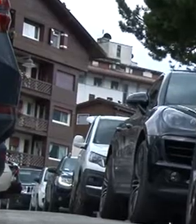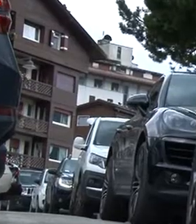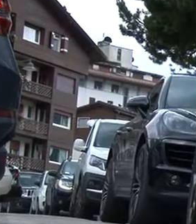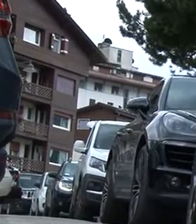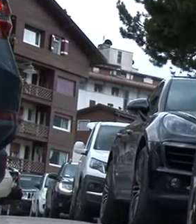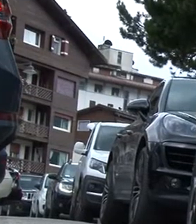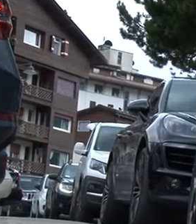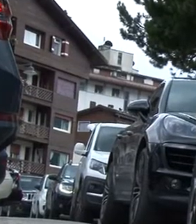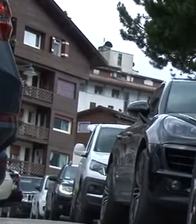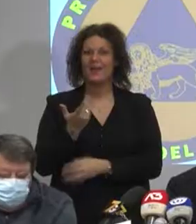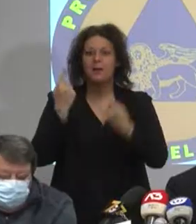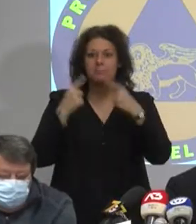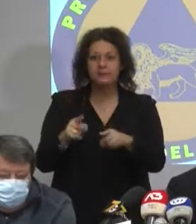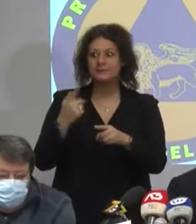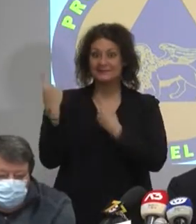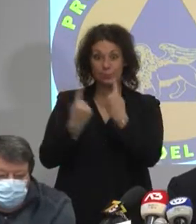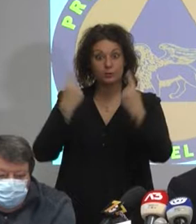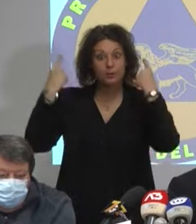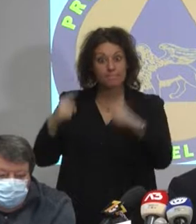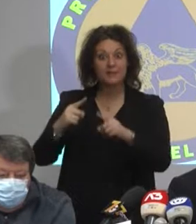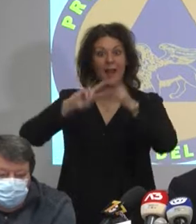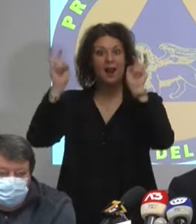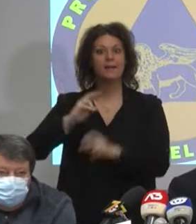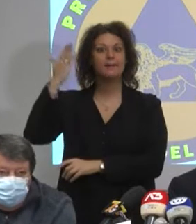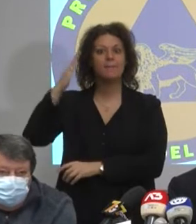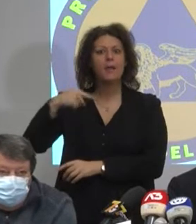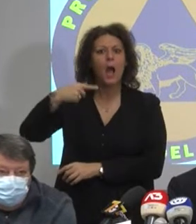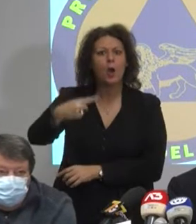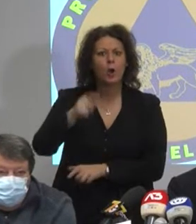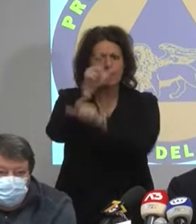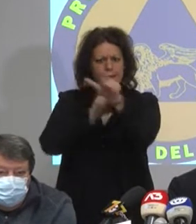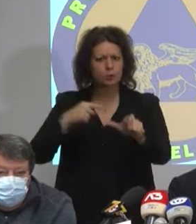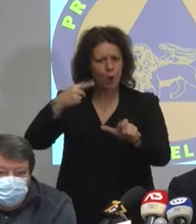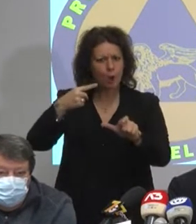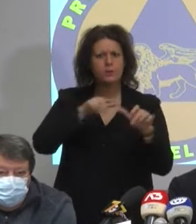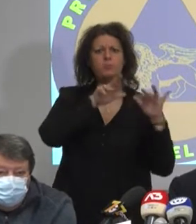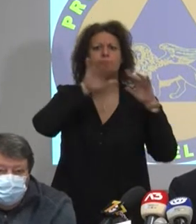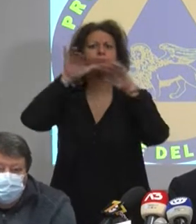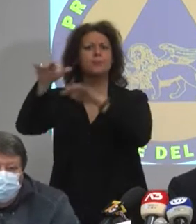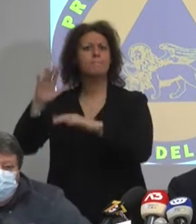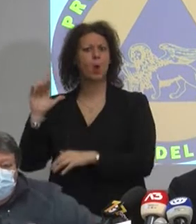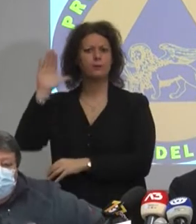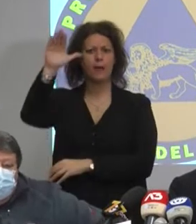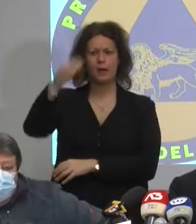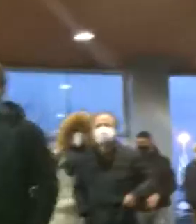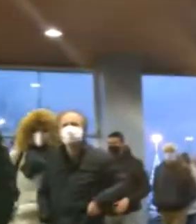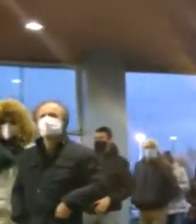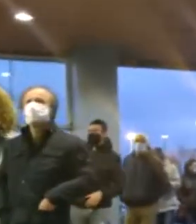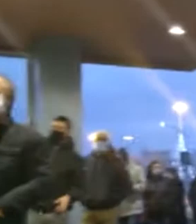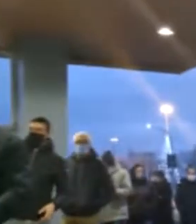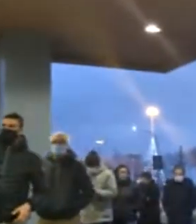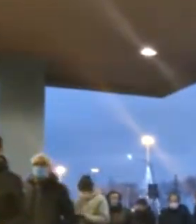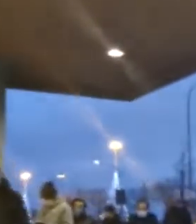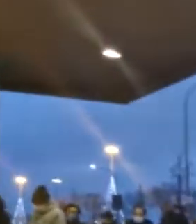Vedere i serpentoni di persone che nonostante l'allerta meteo si dirigono verso la montagna, ci chiediamo che senso ha. È